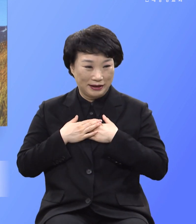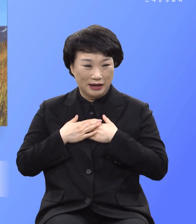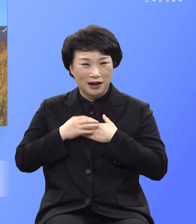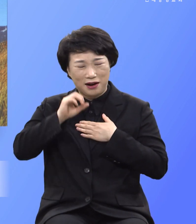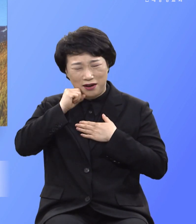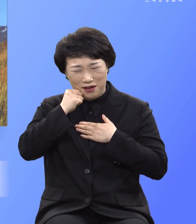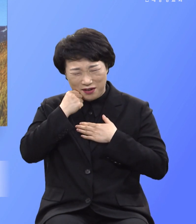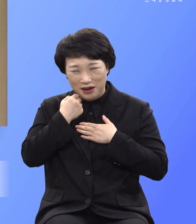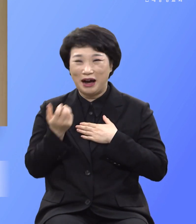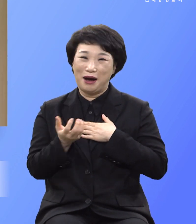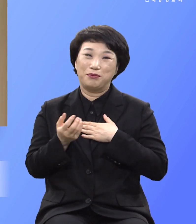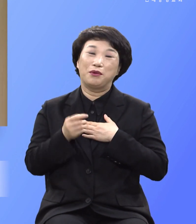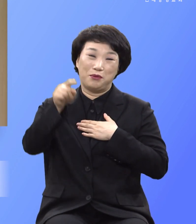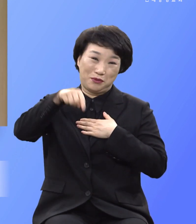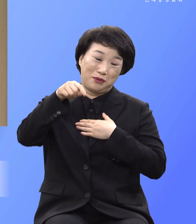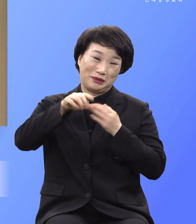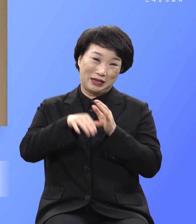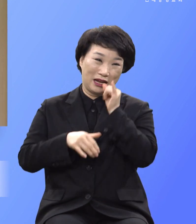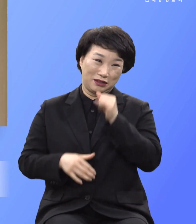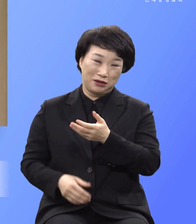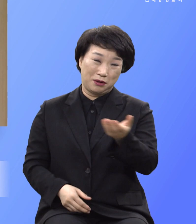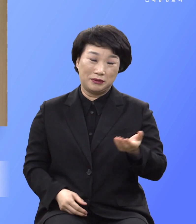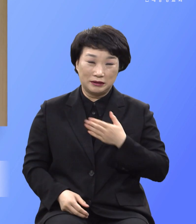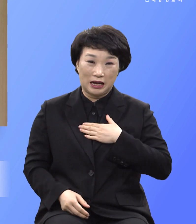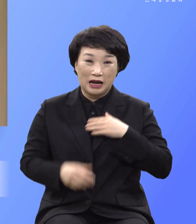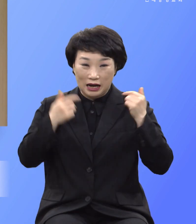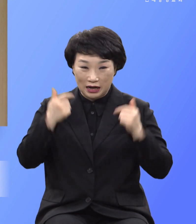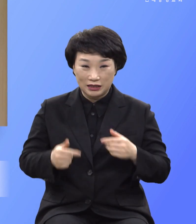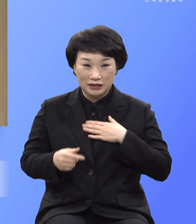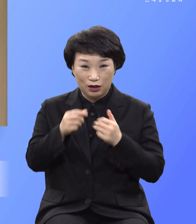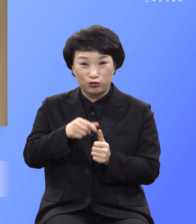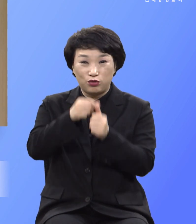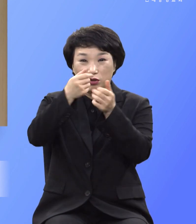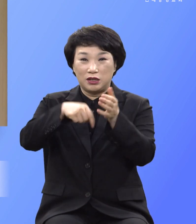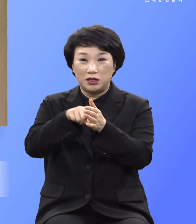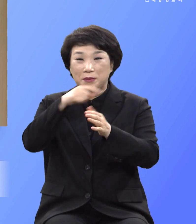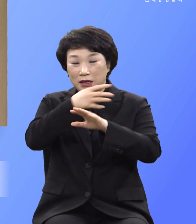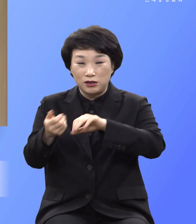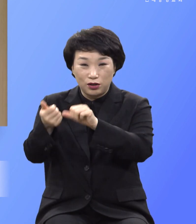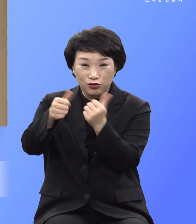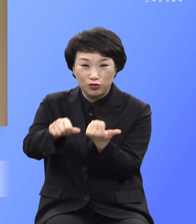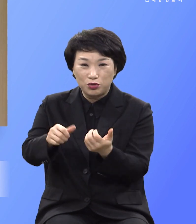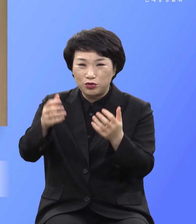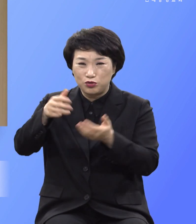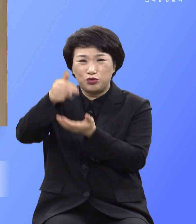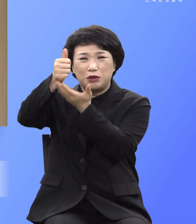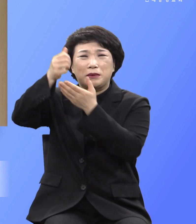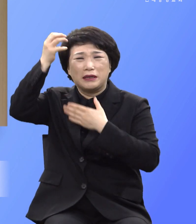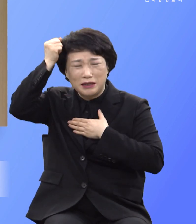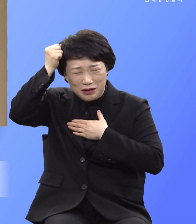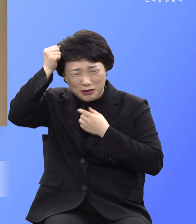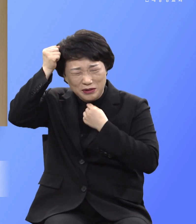때마다 항상 나 위에서 피 흘려 고난당하신 주님을 기억하려고 노력합니다